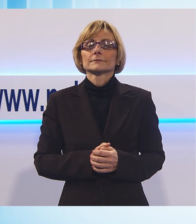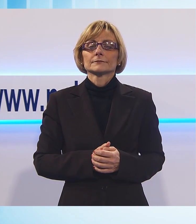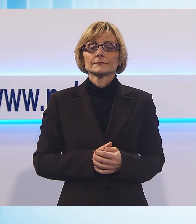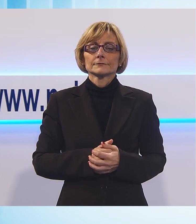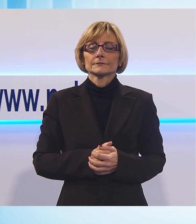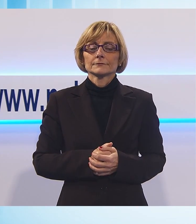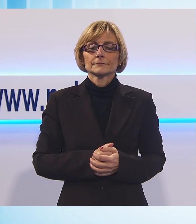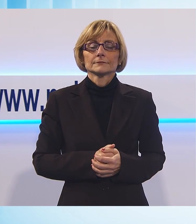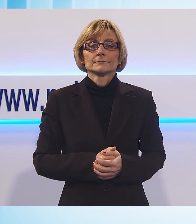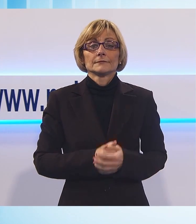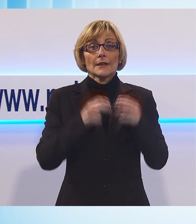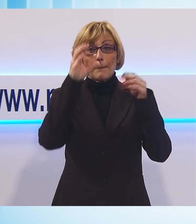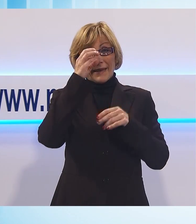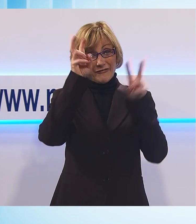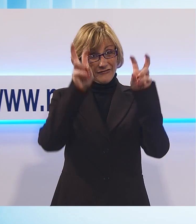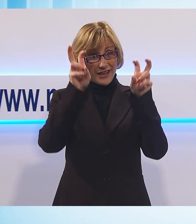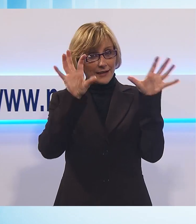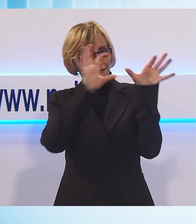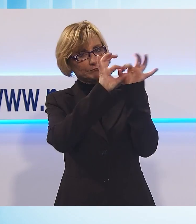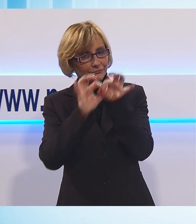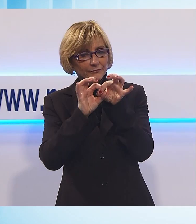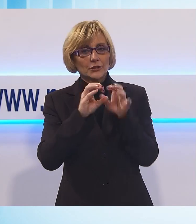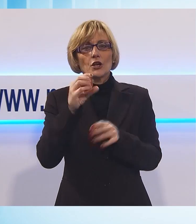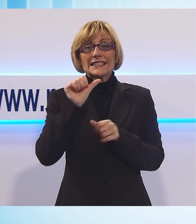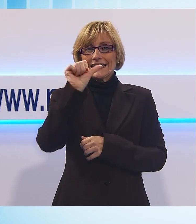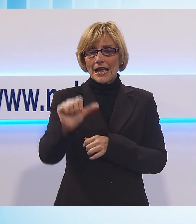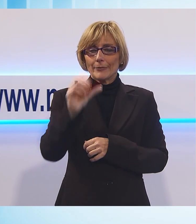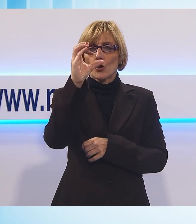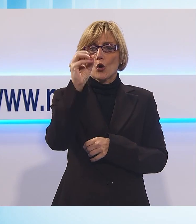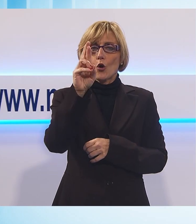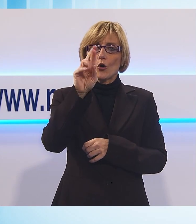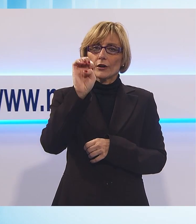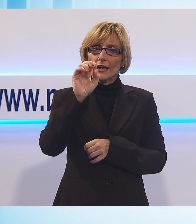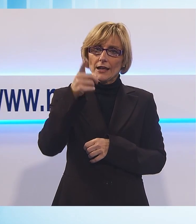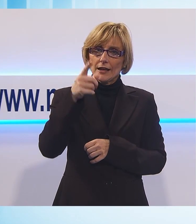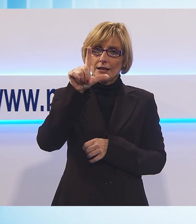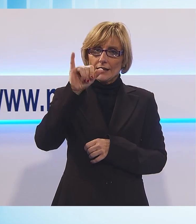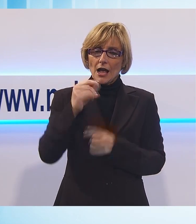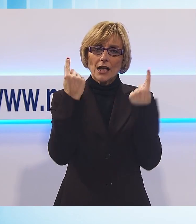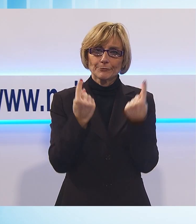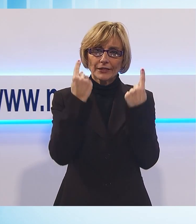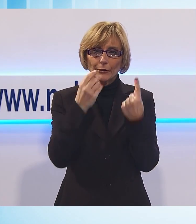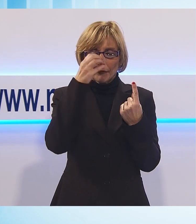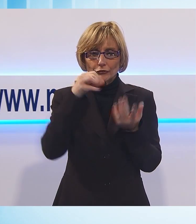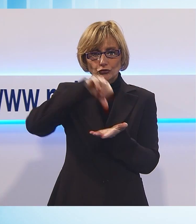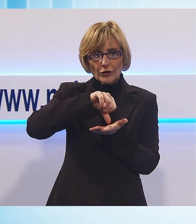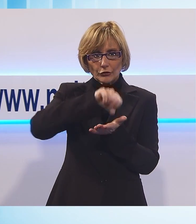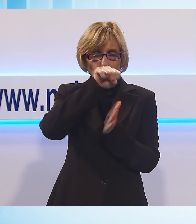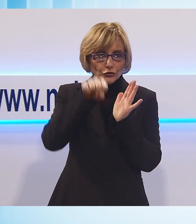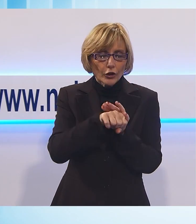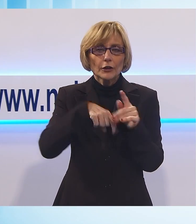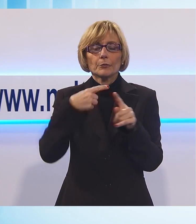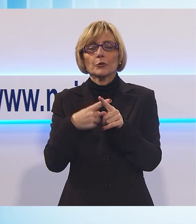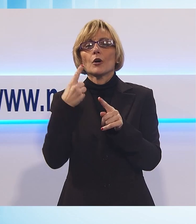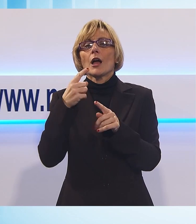In tema di Befana sabato intenso a Coreglia. Canti di questo aspettando la Befana nel centro storico, poi alle 18 a Palazzo